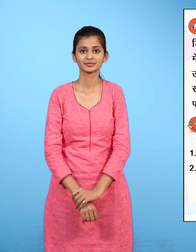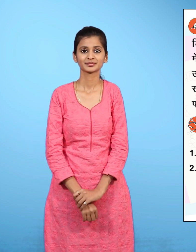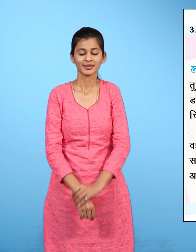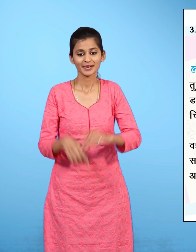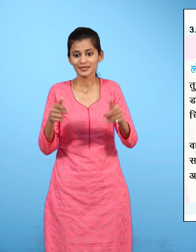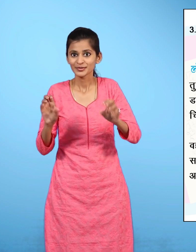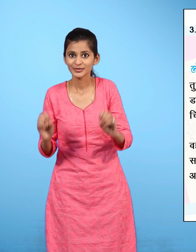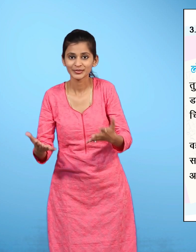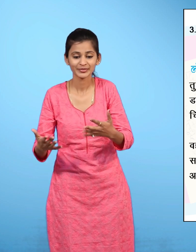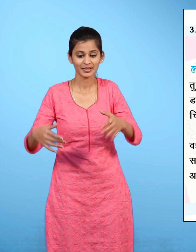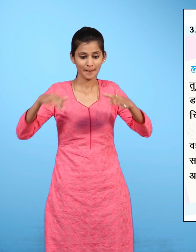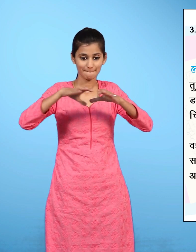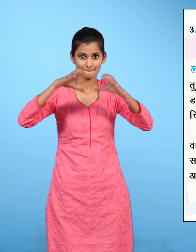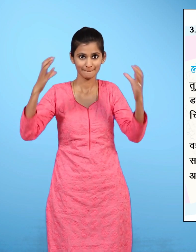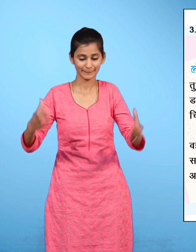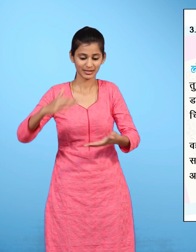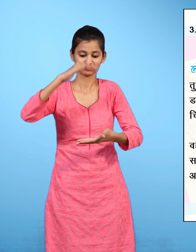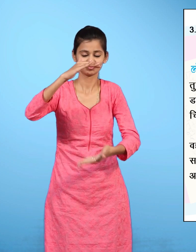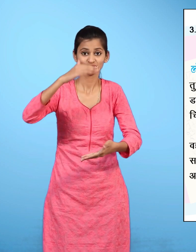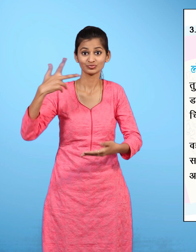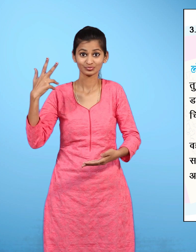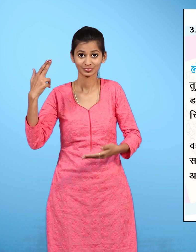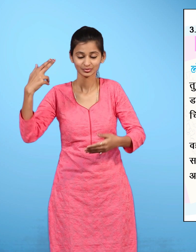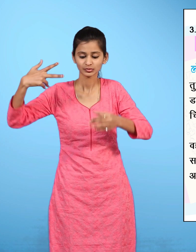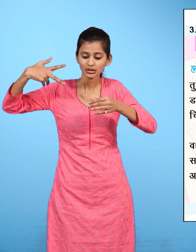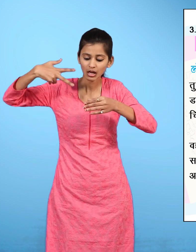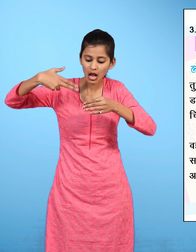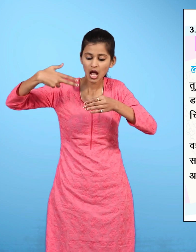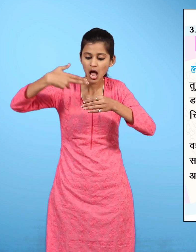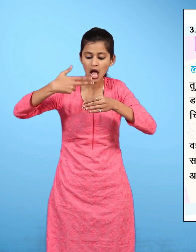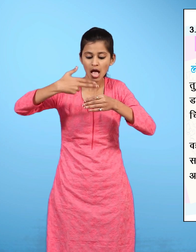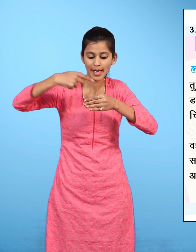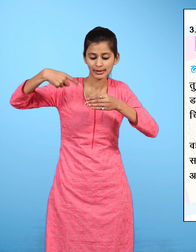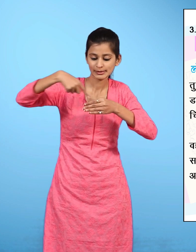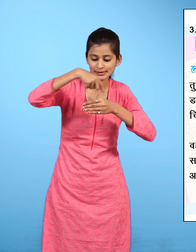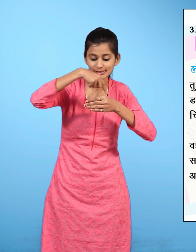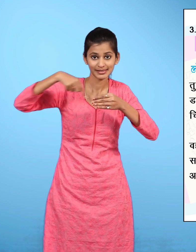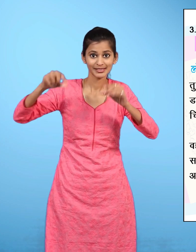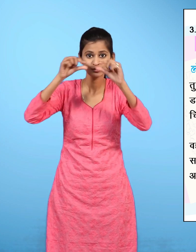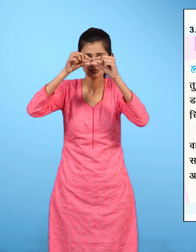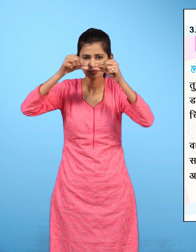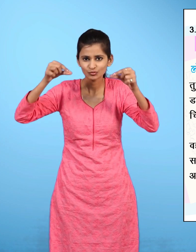अब डिबबे के ढकन को कैंची से इतना काटो कि चिठी अंदर जा सके